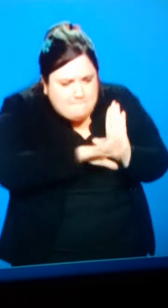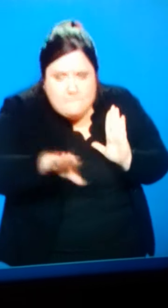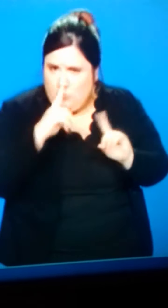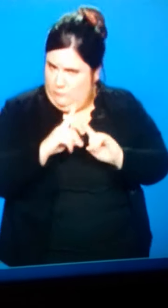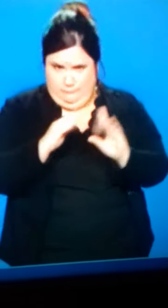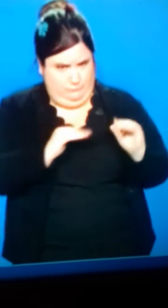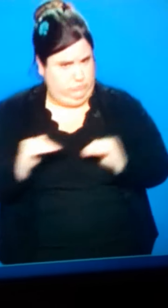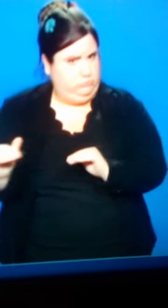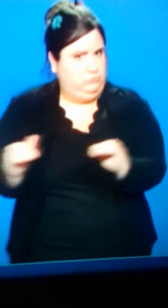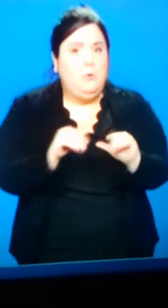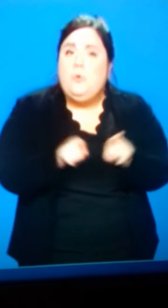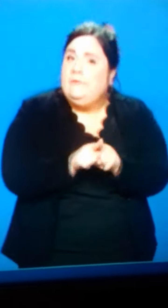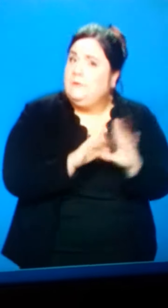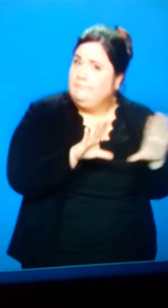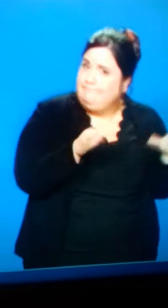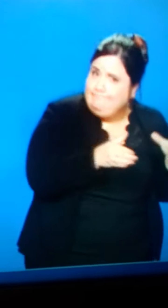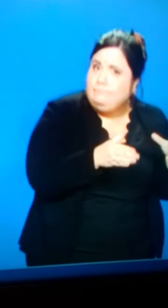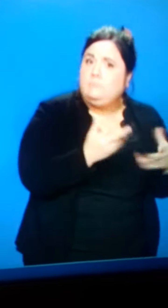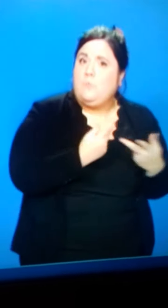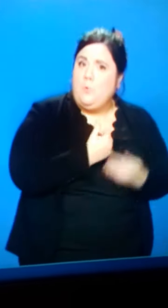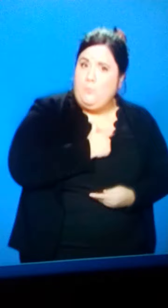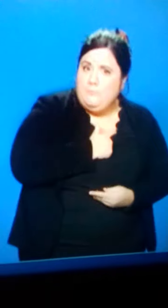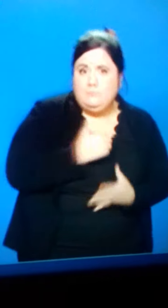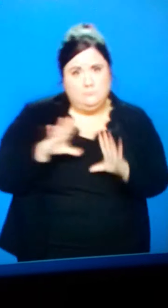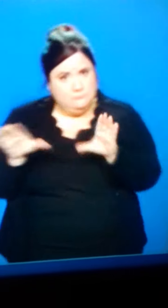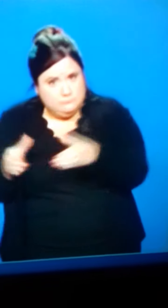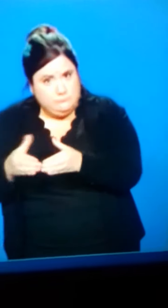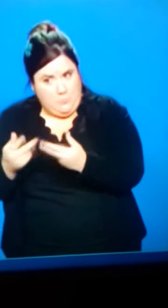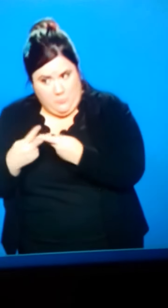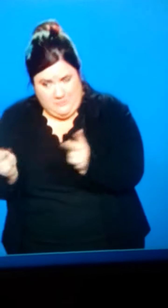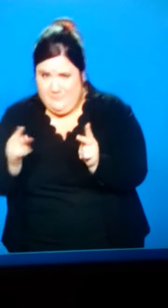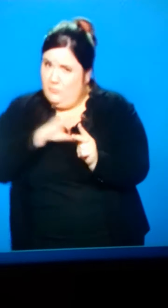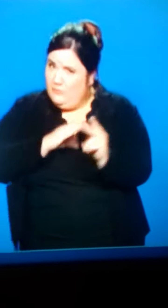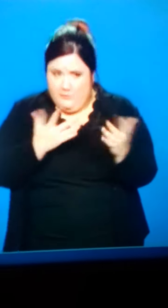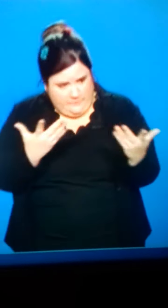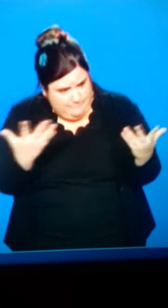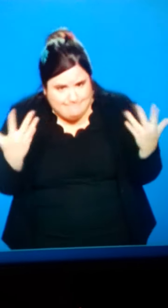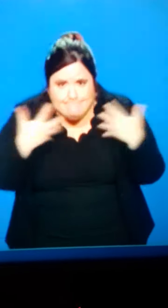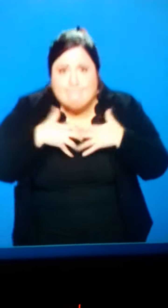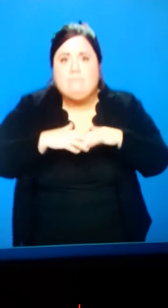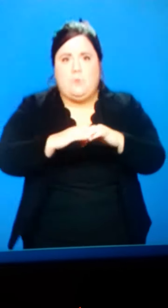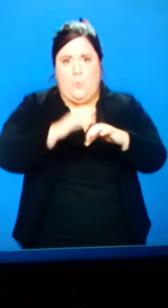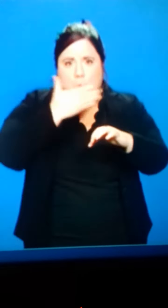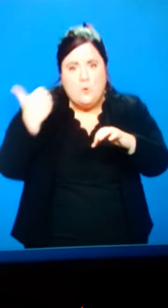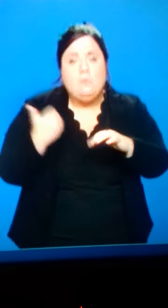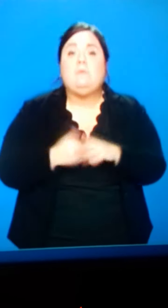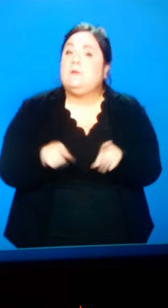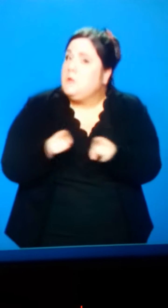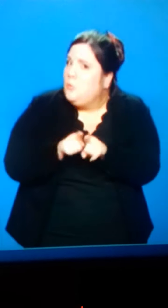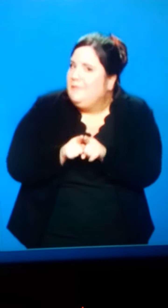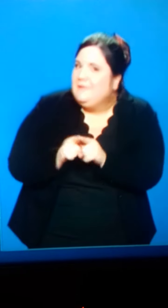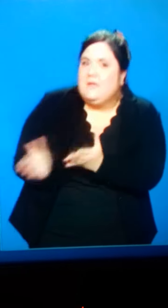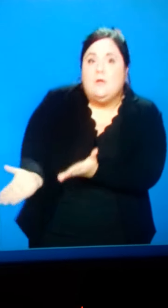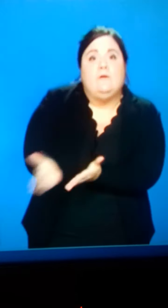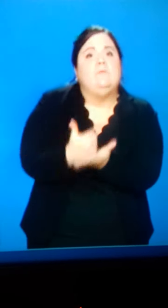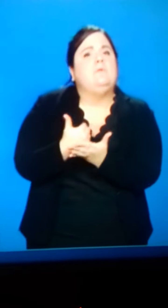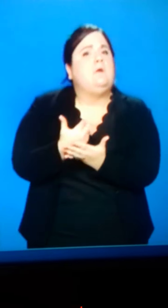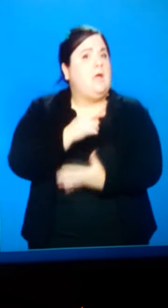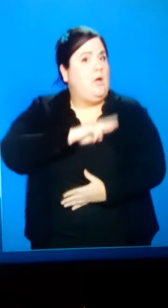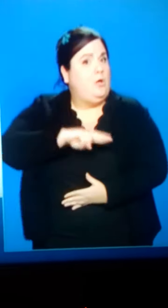et en faisant en sorte qu'au terme d'une carrière complète, aucune pension ne puisse être inférieure à 1000 euros. Aller enfin vers plus de liberté,